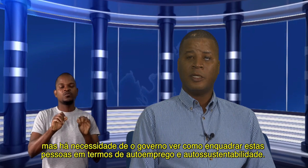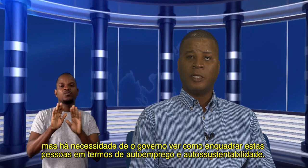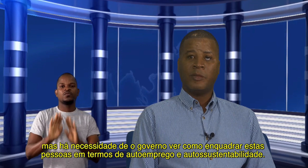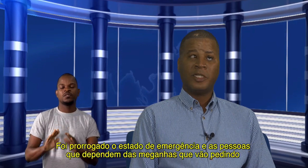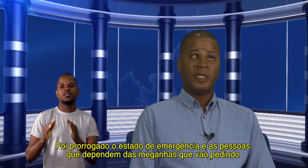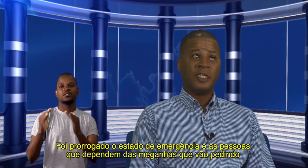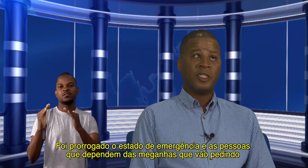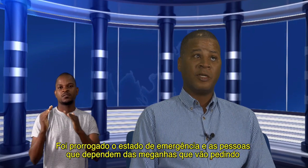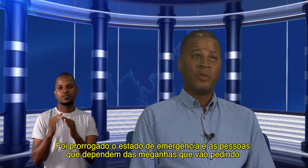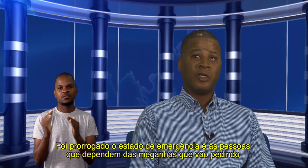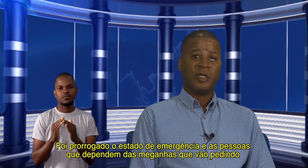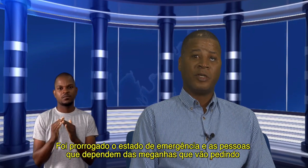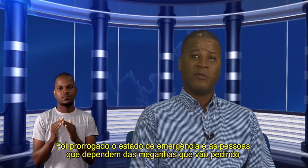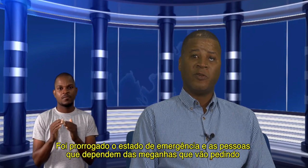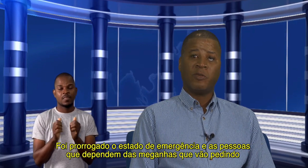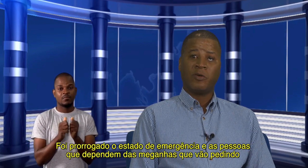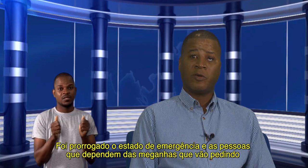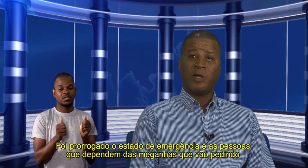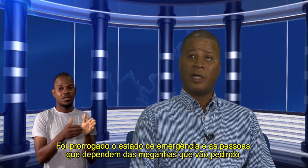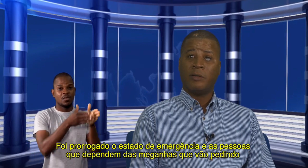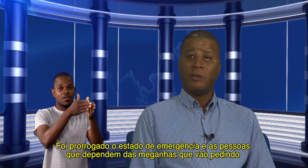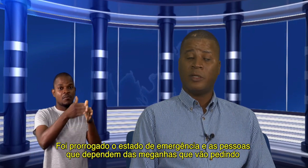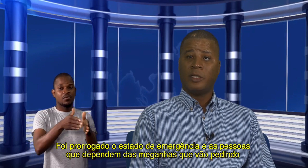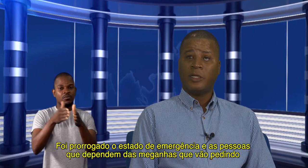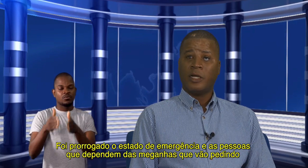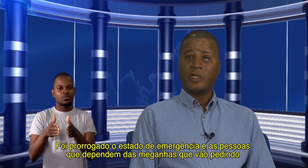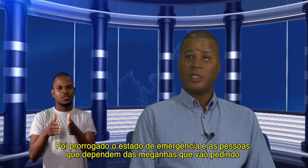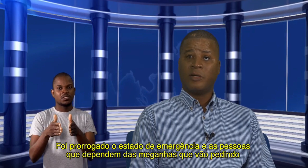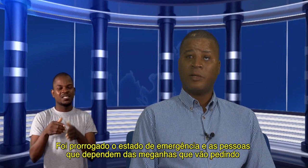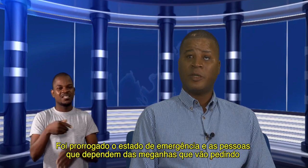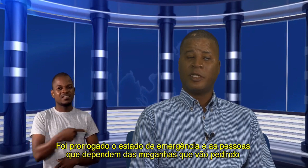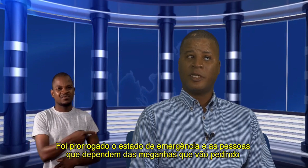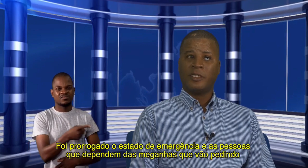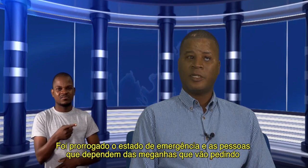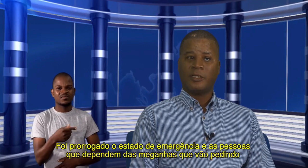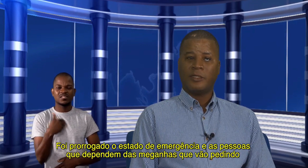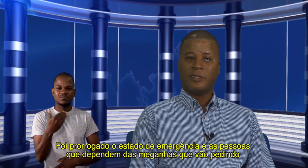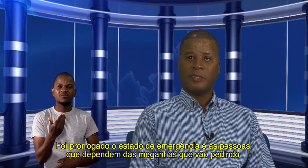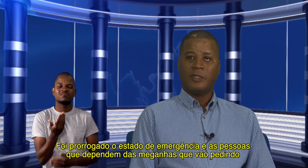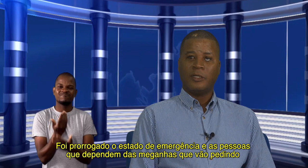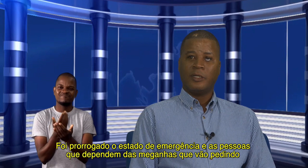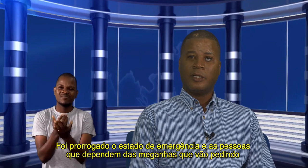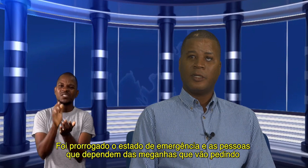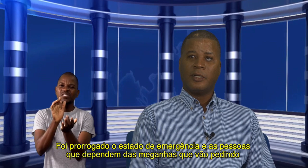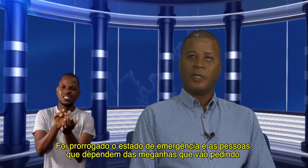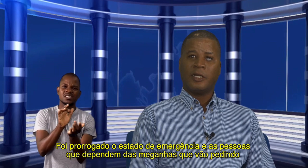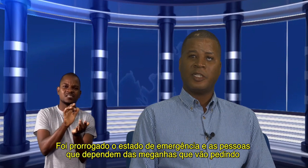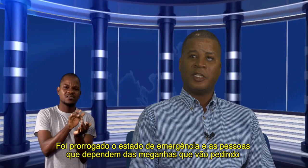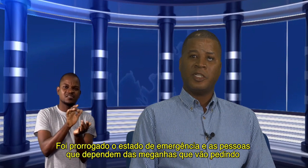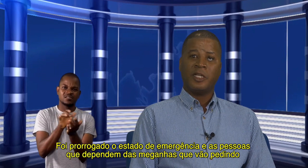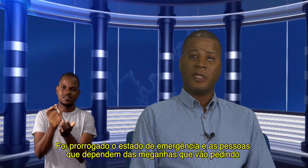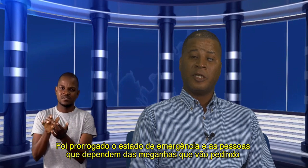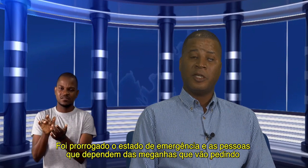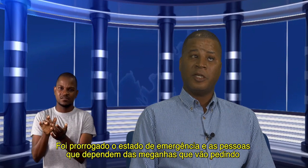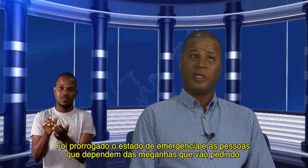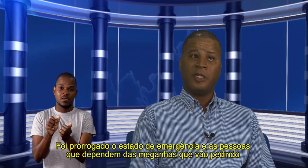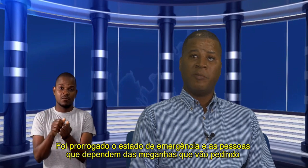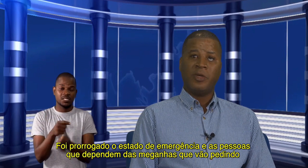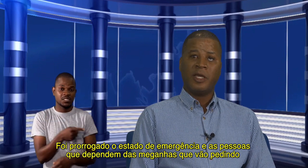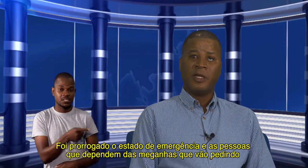Imagino, neste tempo que foi prorrogado a questão da emergência, aquela gentinha que depende